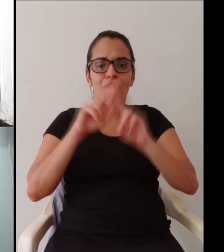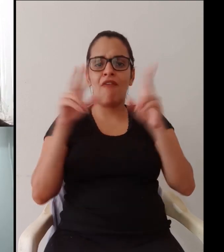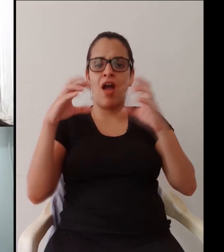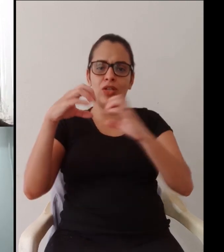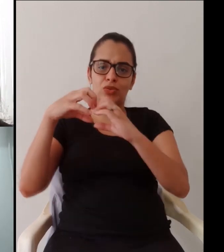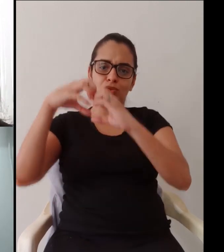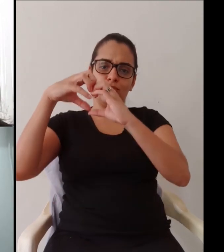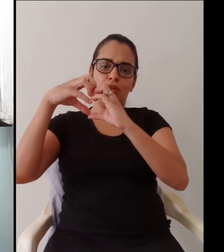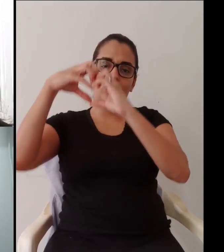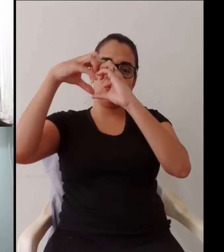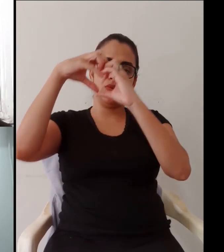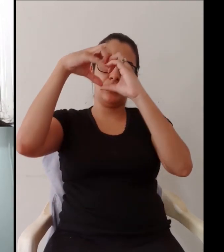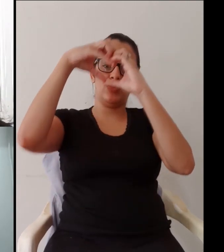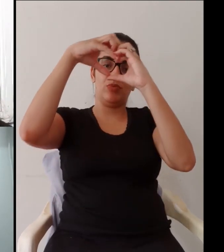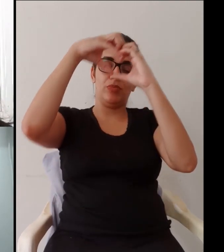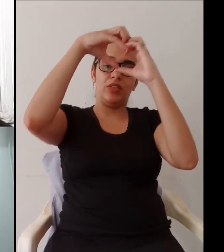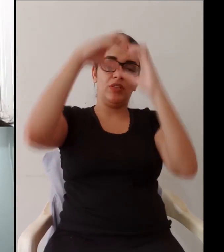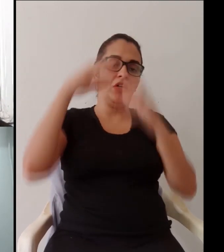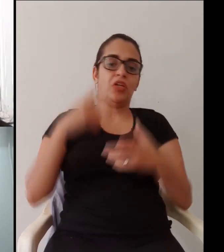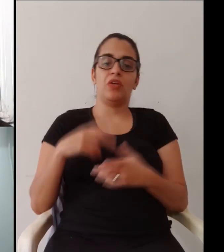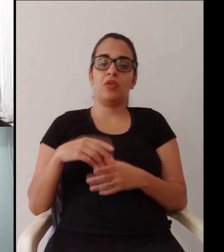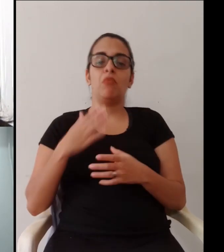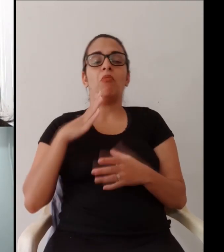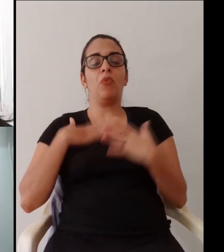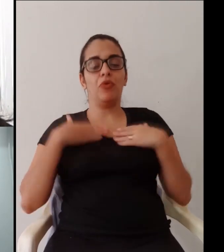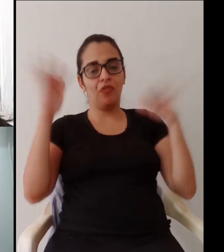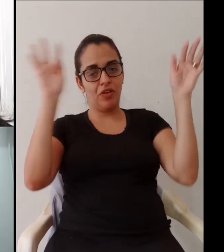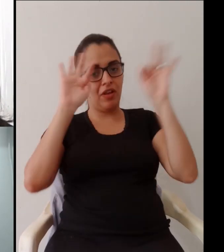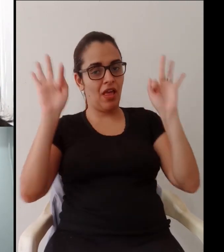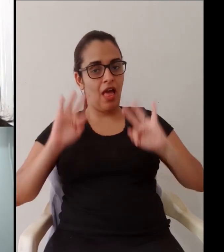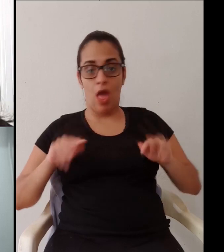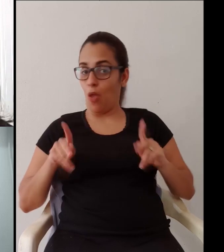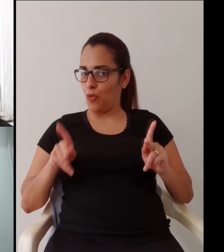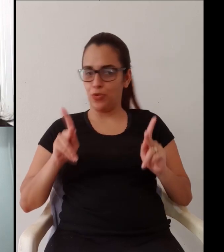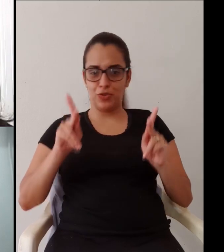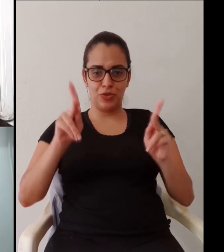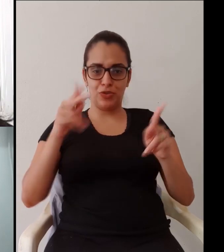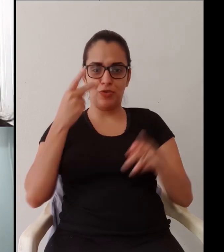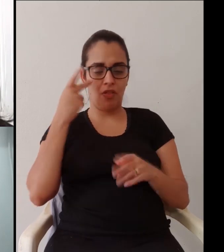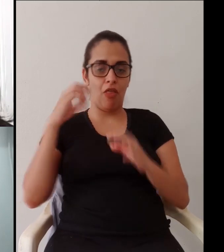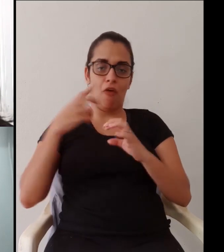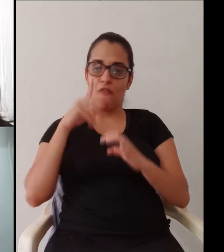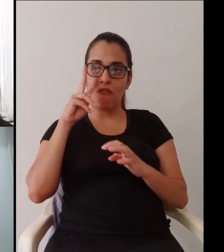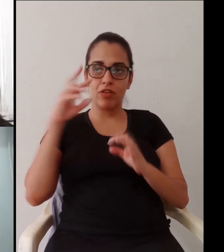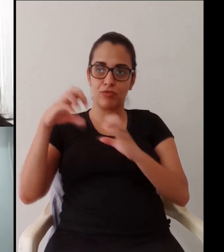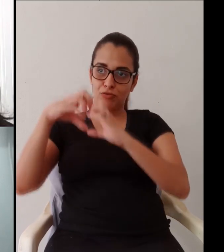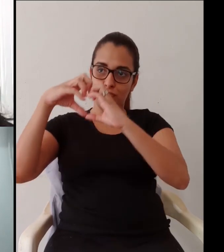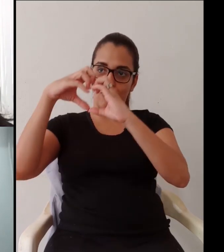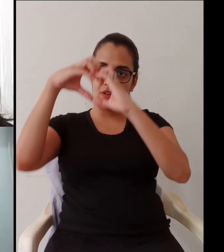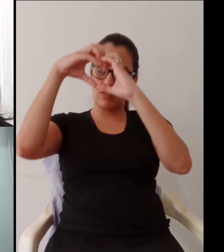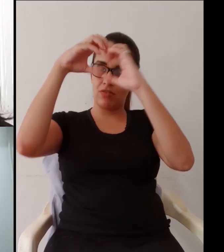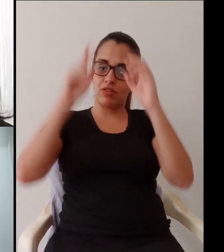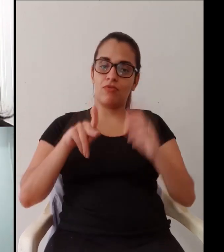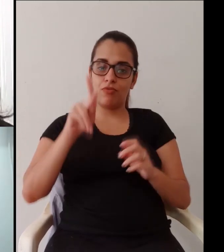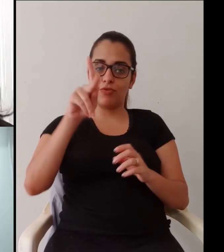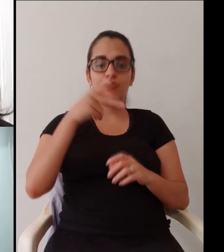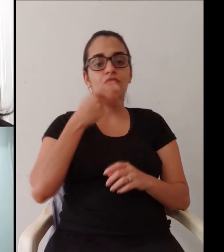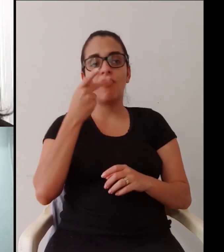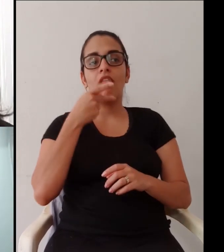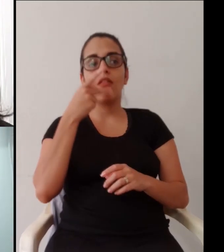Mariela, porque o chat aqui parou para mim. Parou para mim também, chat, Dani. Só tem vários corações, gente. Vários corações subindo.